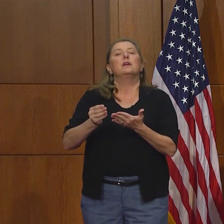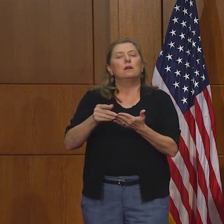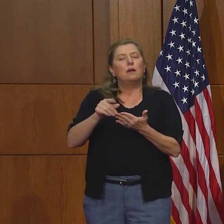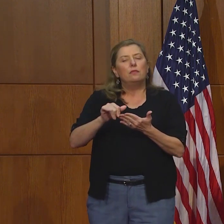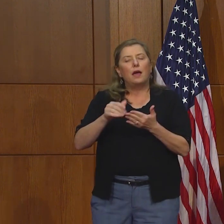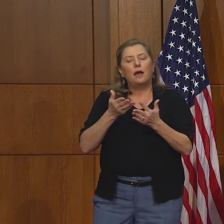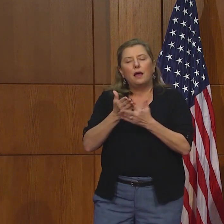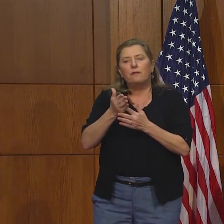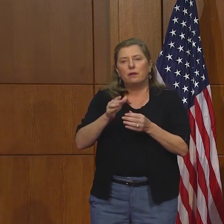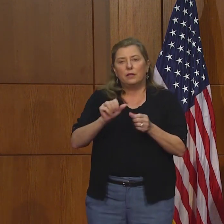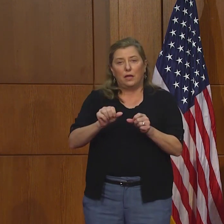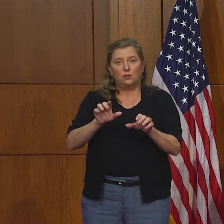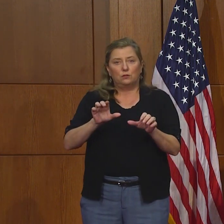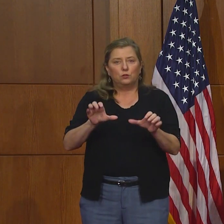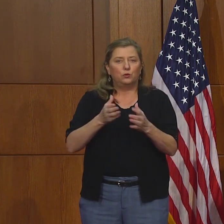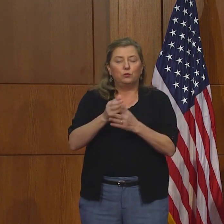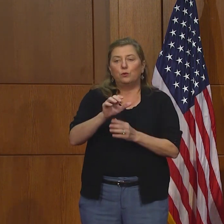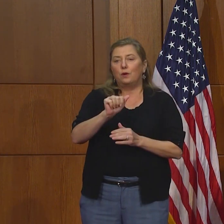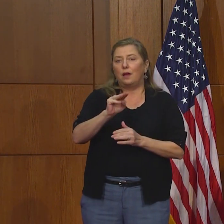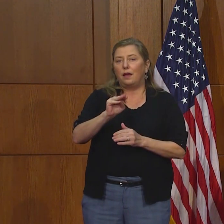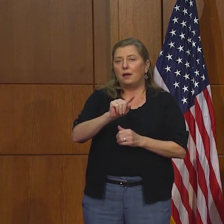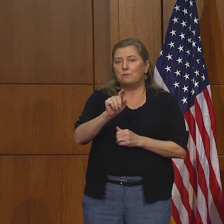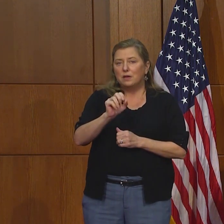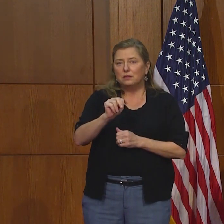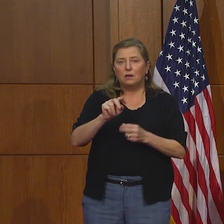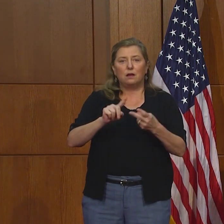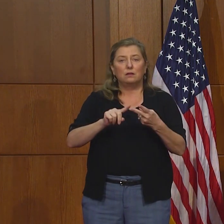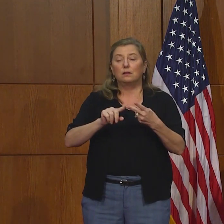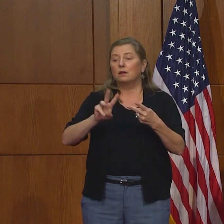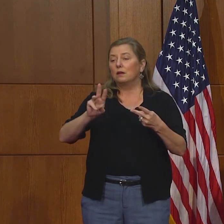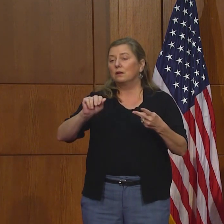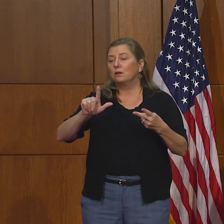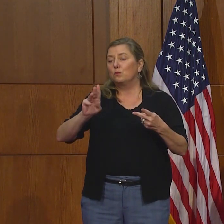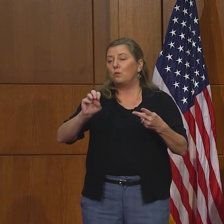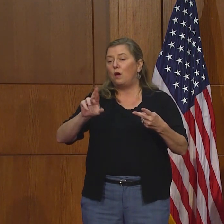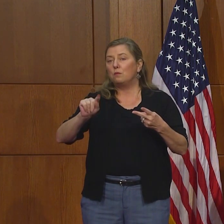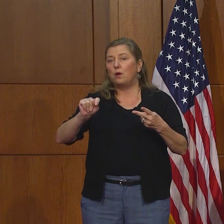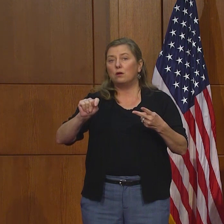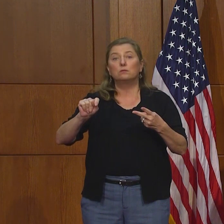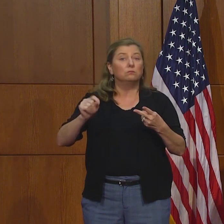y este servicio de compras se va a poder hacer a través de Walmart y de Amazon.